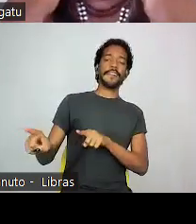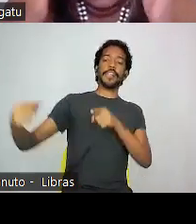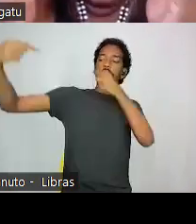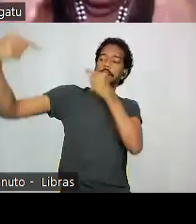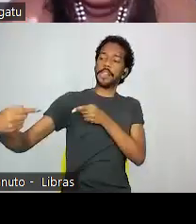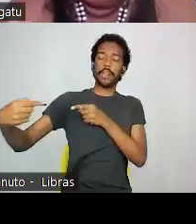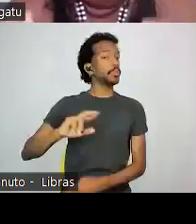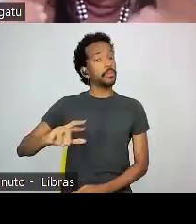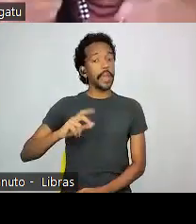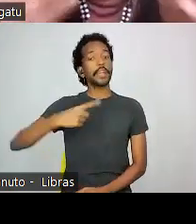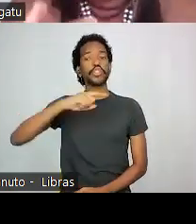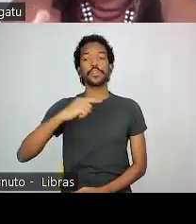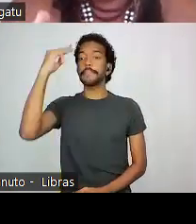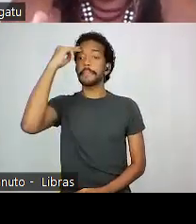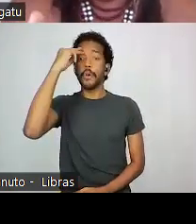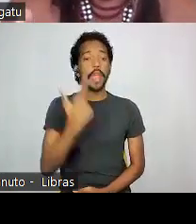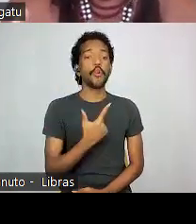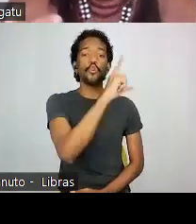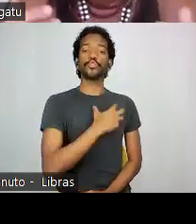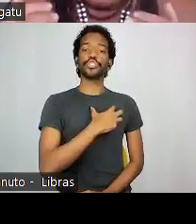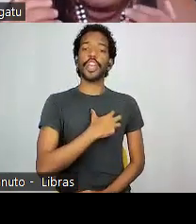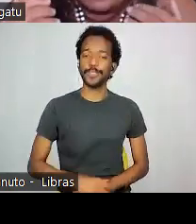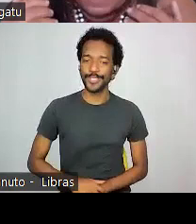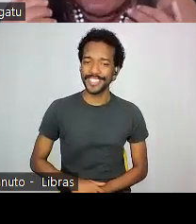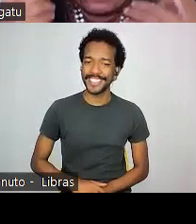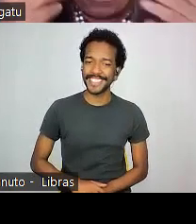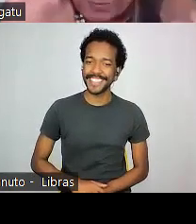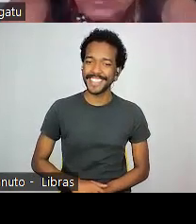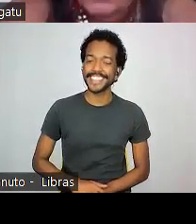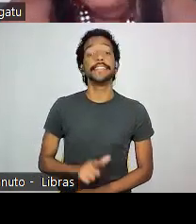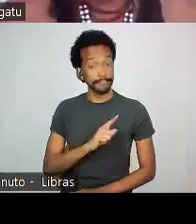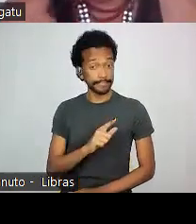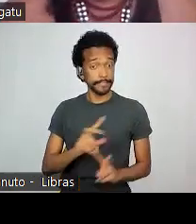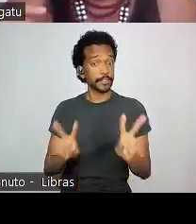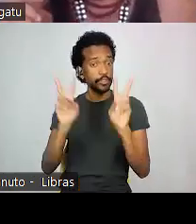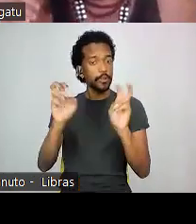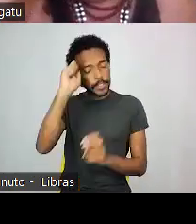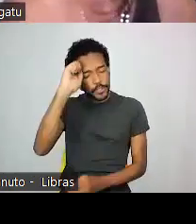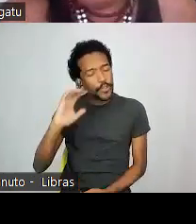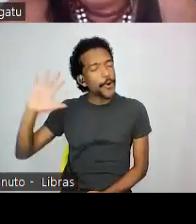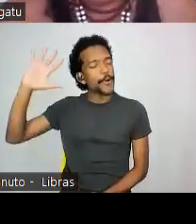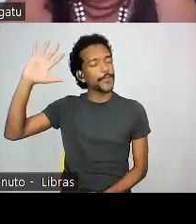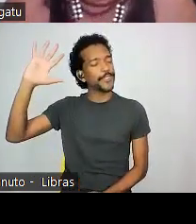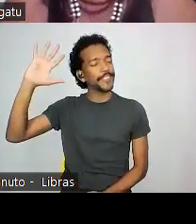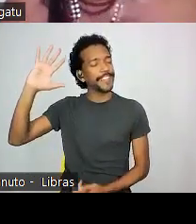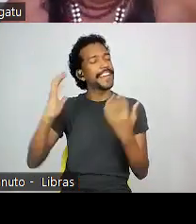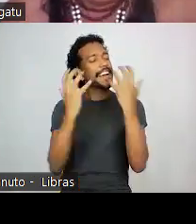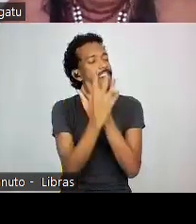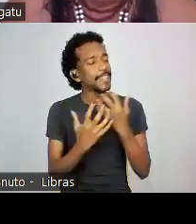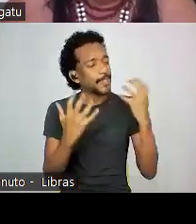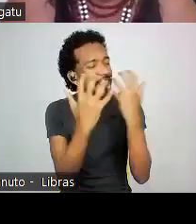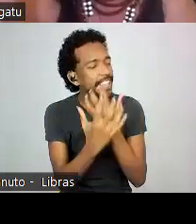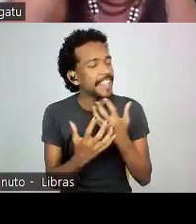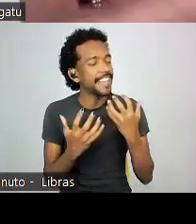memória era se dar de outras formas, se dar pelo sonho, pela cantoria, pelo